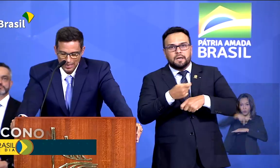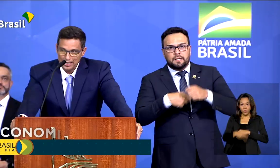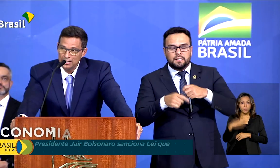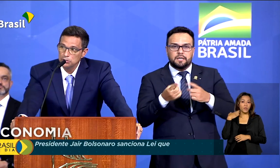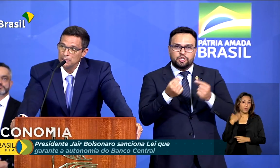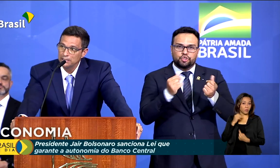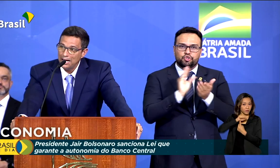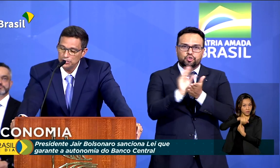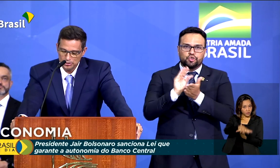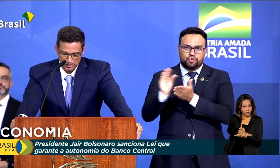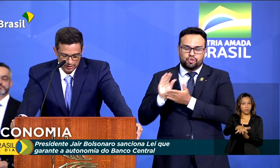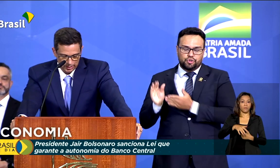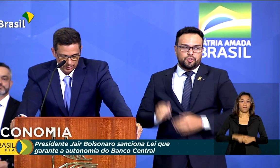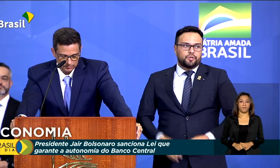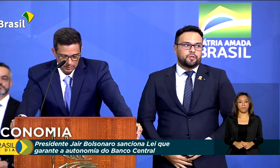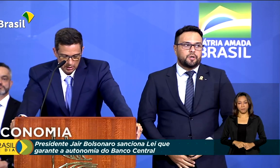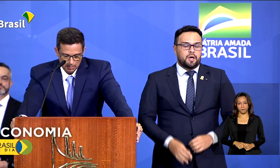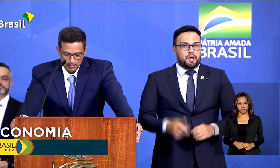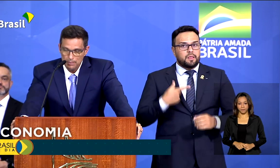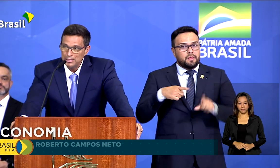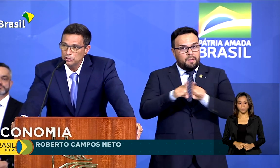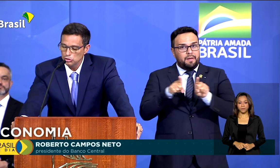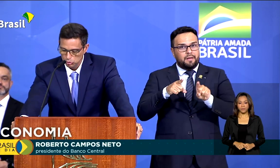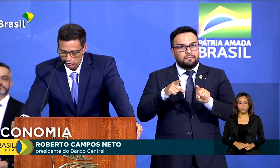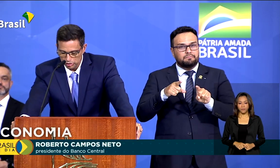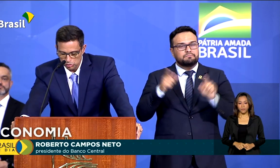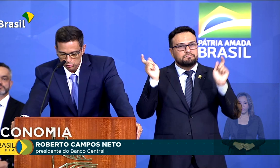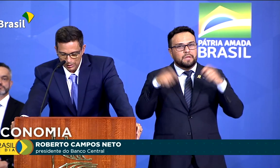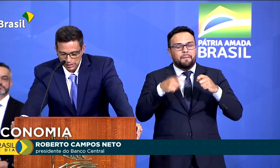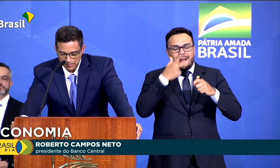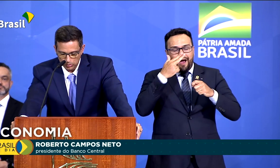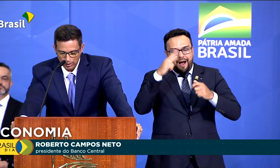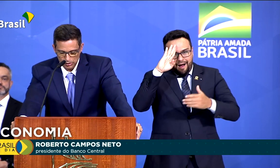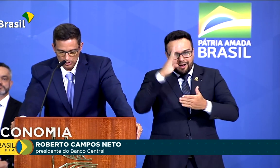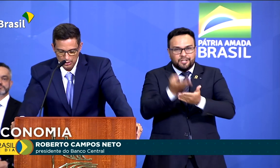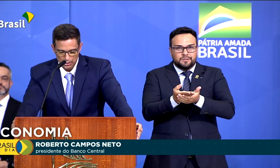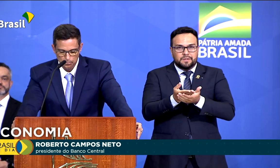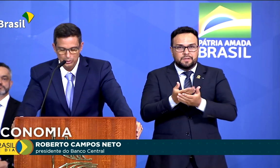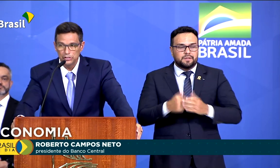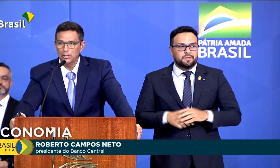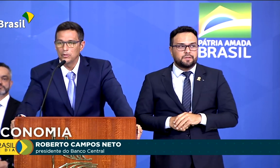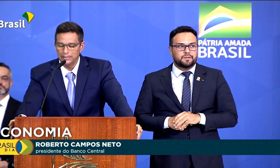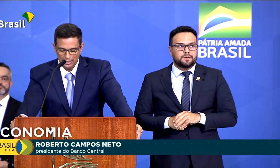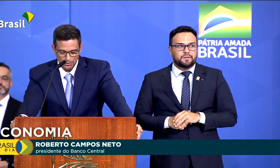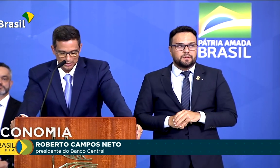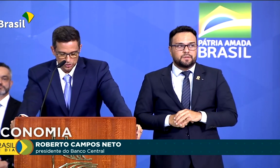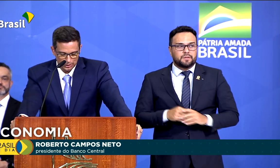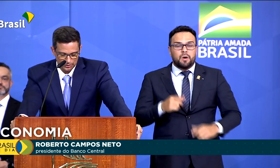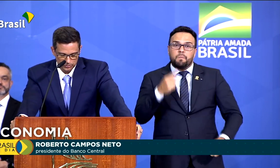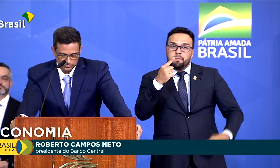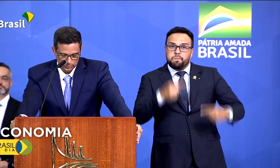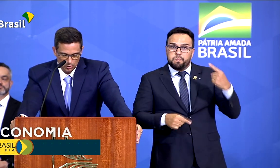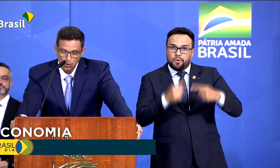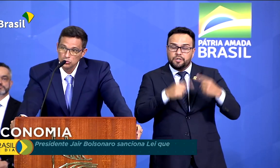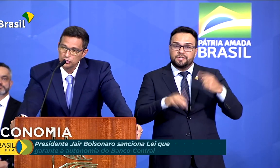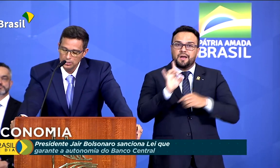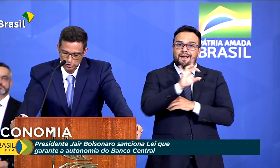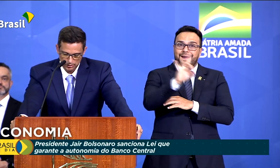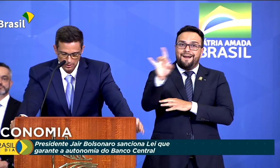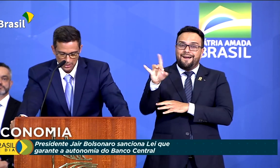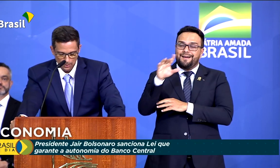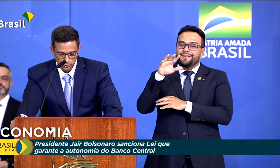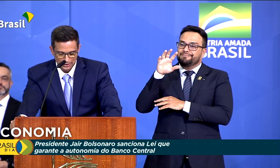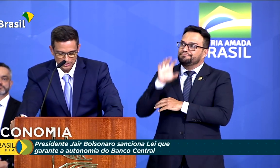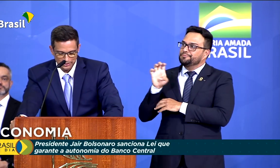Central. A credibilidade que se ganha permite juros estruturais menores e política monetária mais estável. Ou